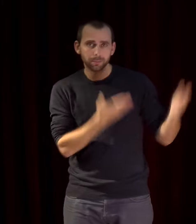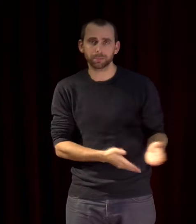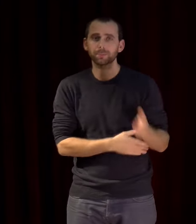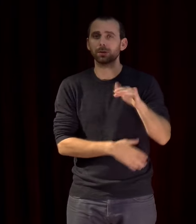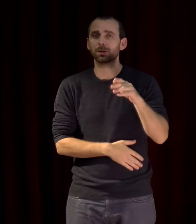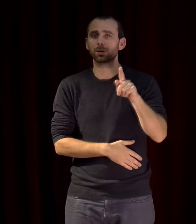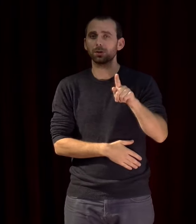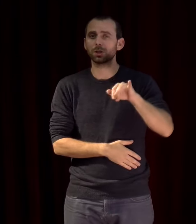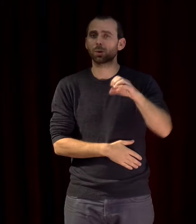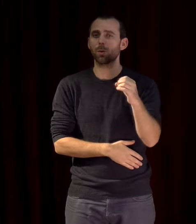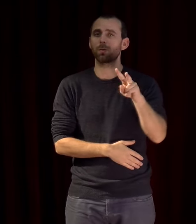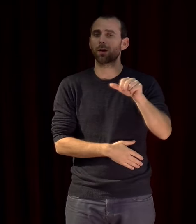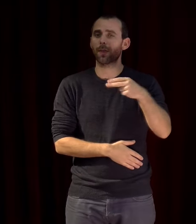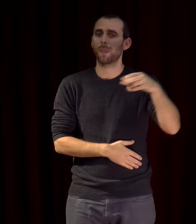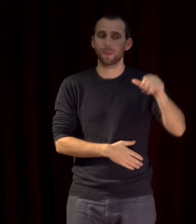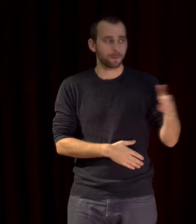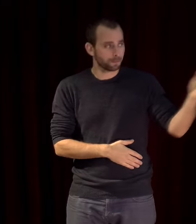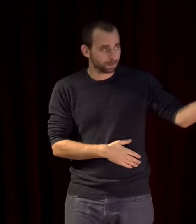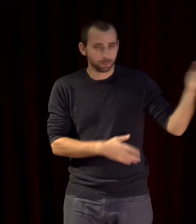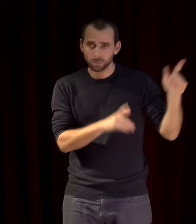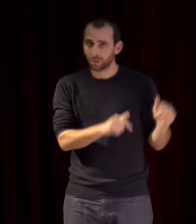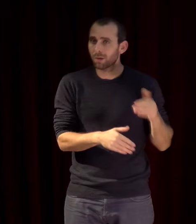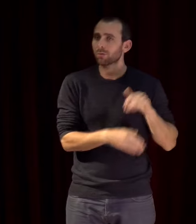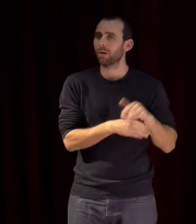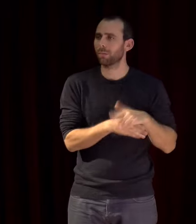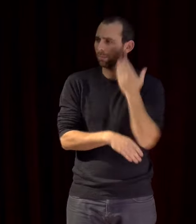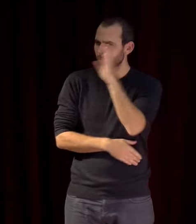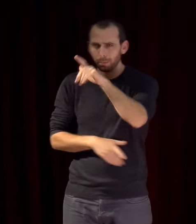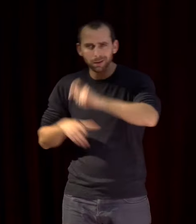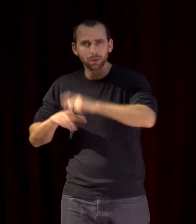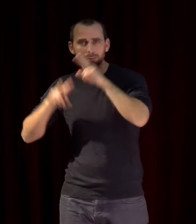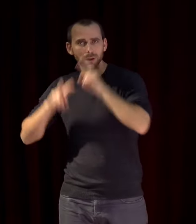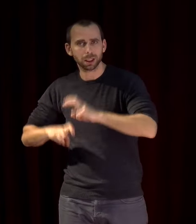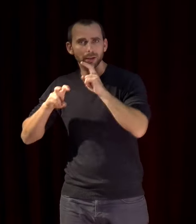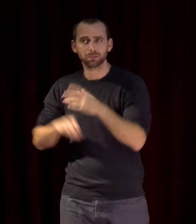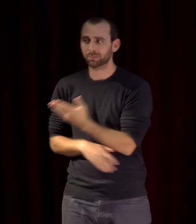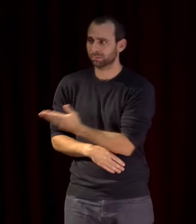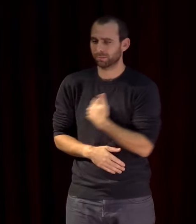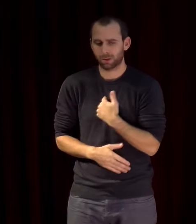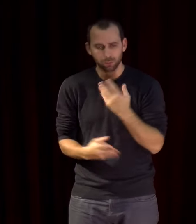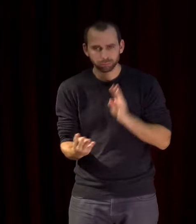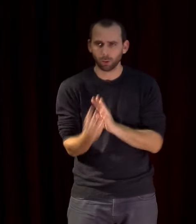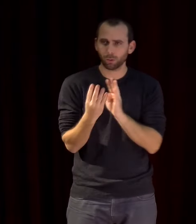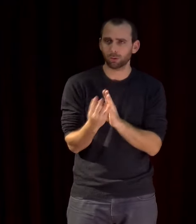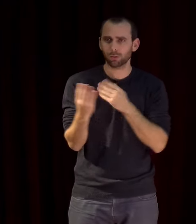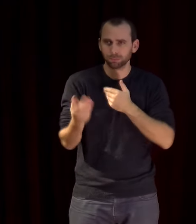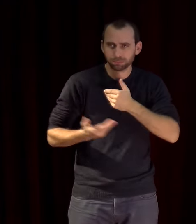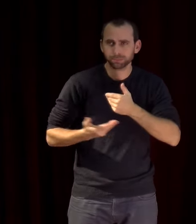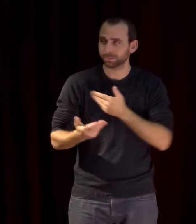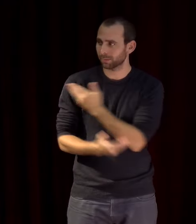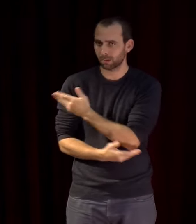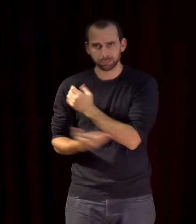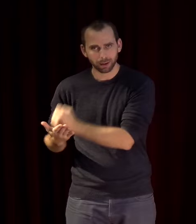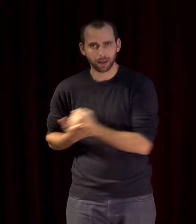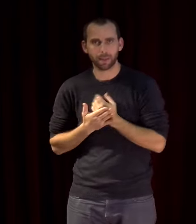y a d'autres chercheurs et chercheuses qui accompagnent ces rencontres et qui nous aident à penser et à travailler les problèmes, les